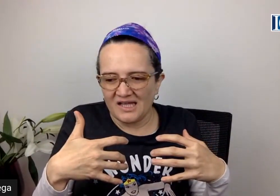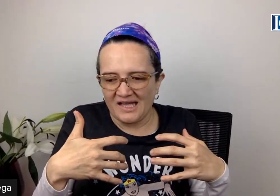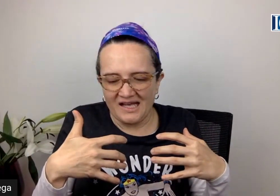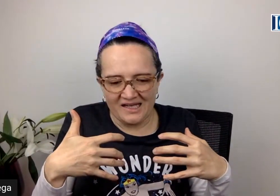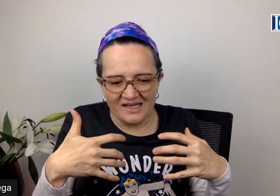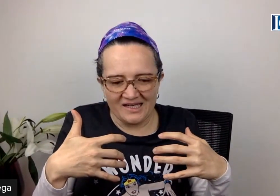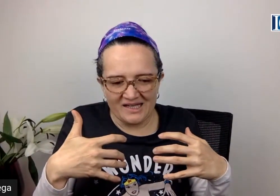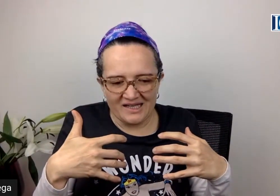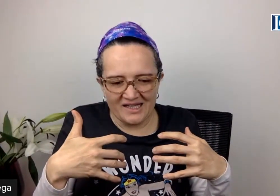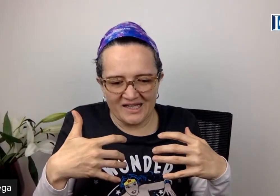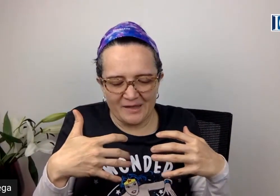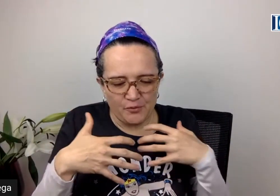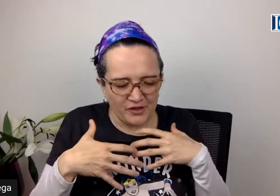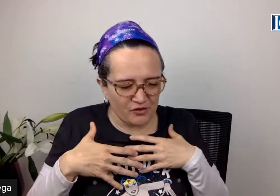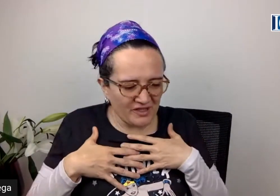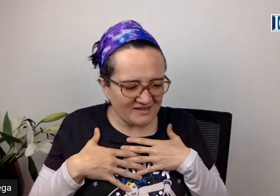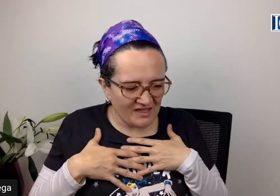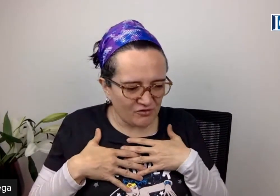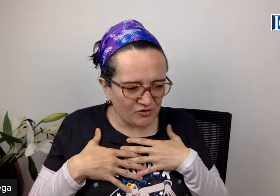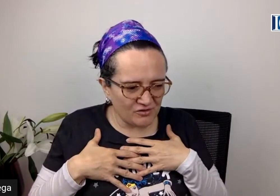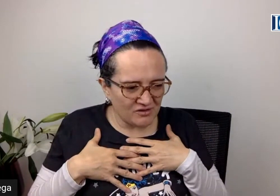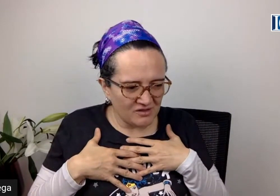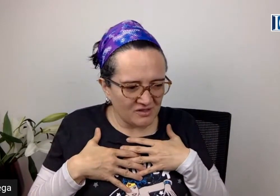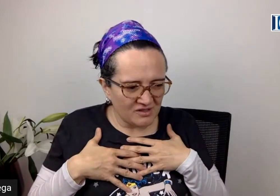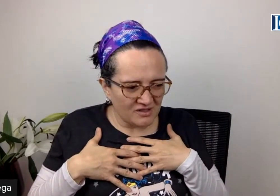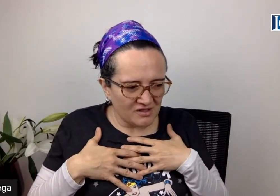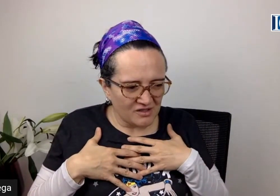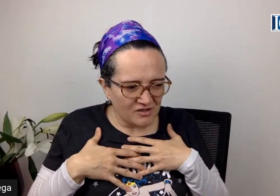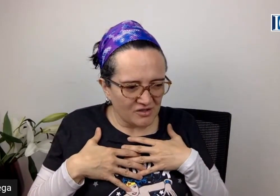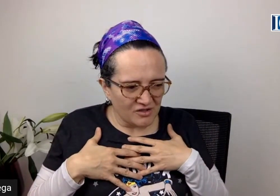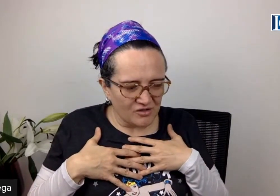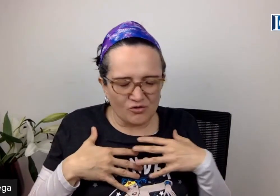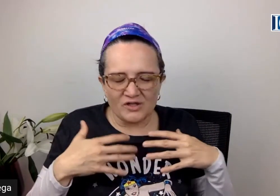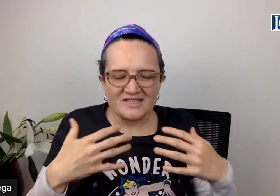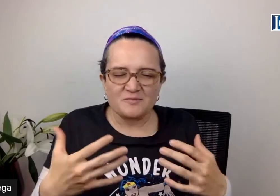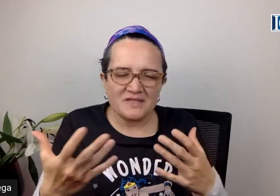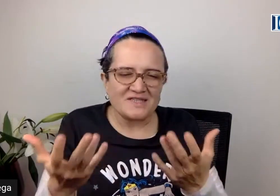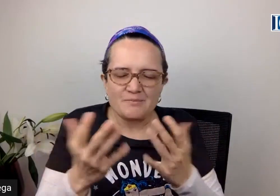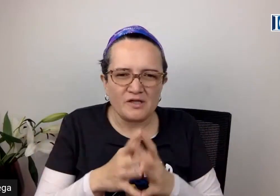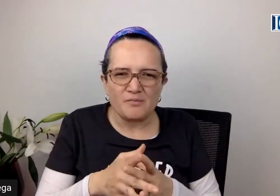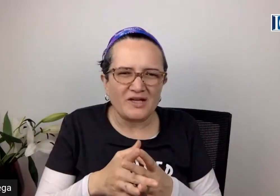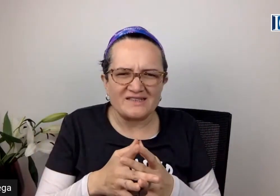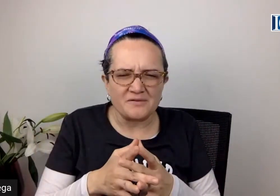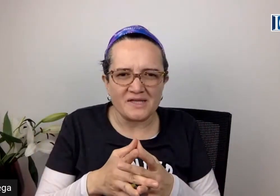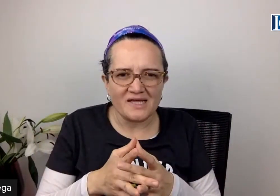El poder conectar con esa experiencia de, por ejemplo, creatividad,